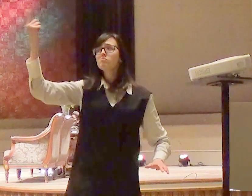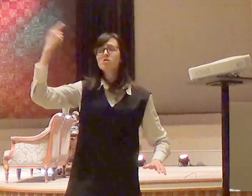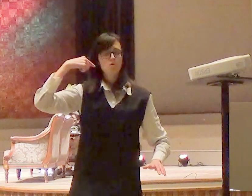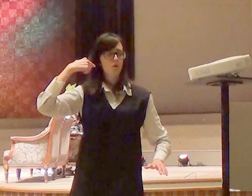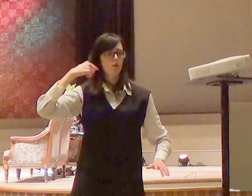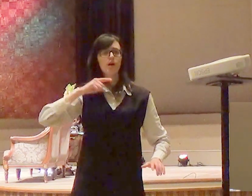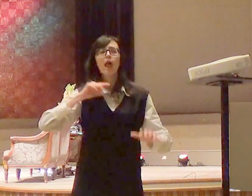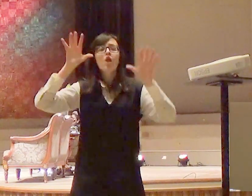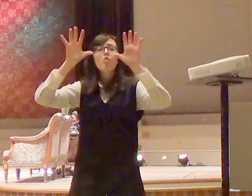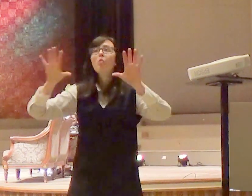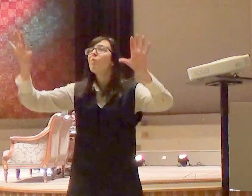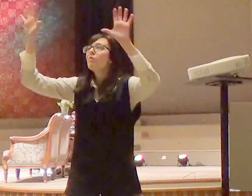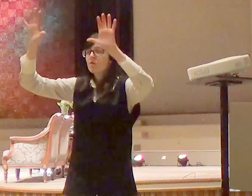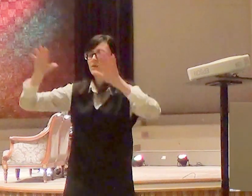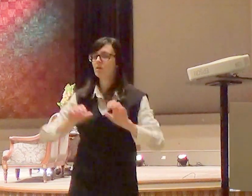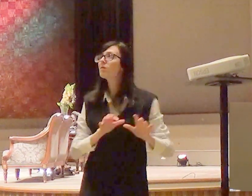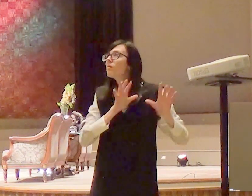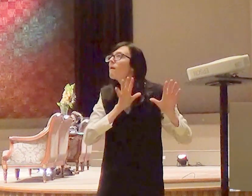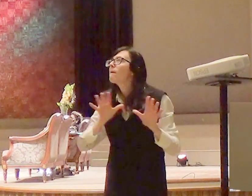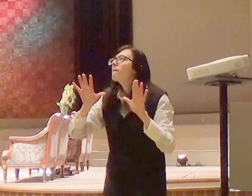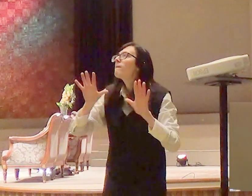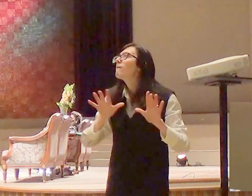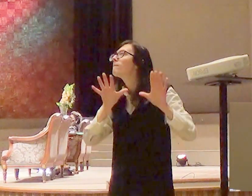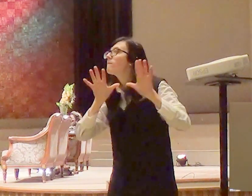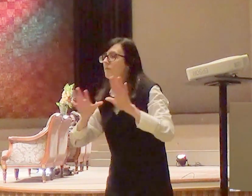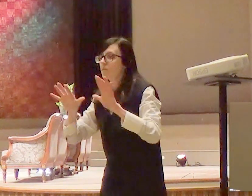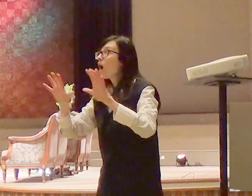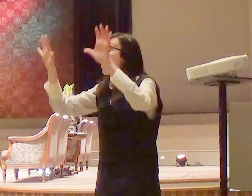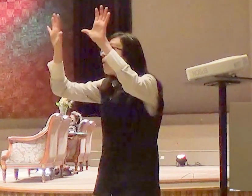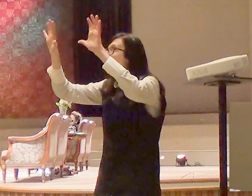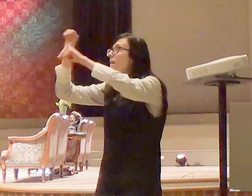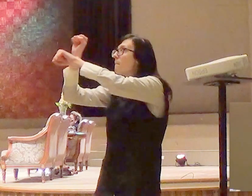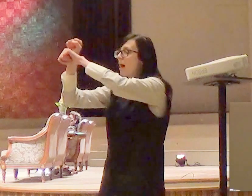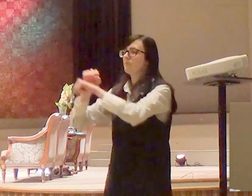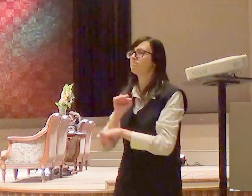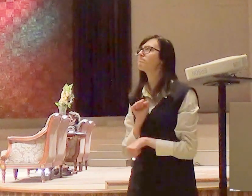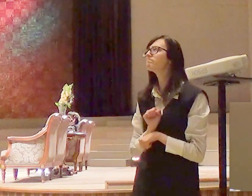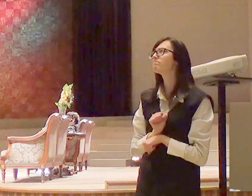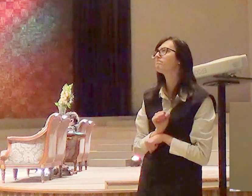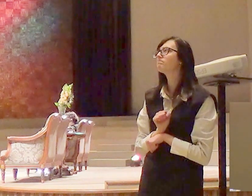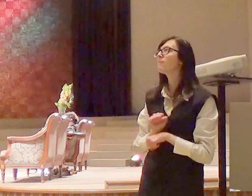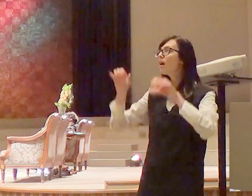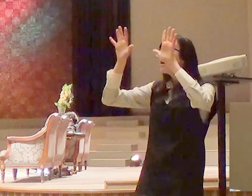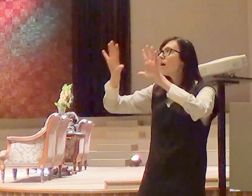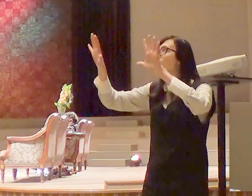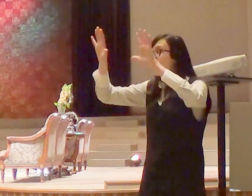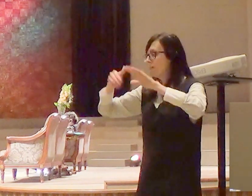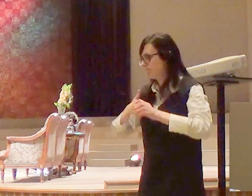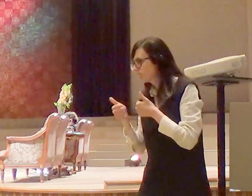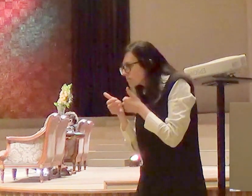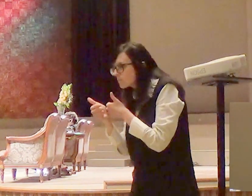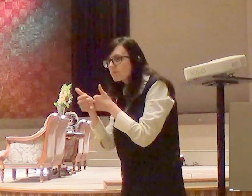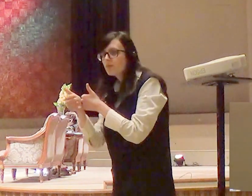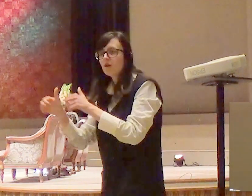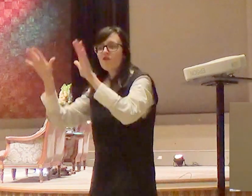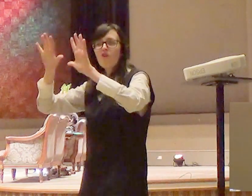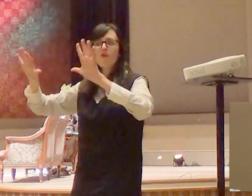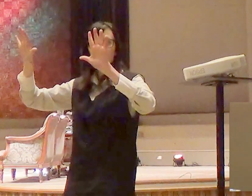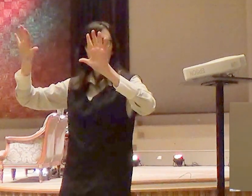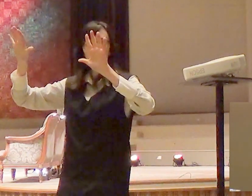Segue a nuvem. Quando a nuvem andar, a gente anda. Quando a nuvem parar, a gente para. E eu acho que naquela hora,